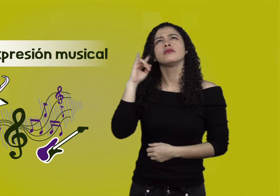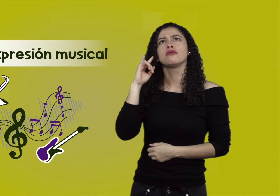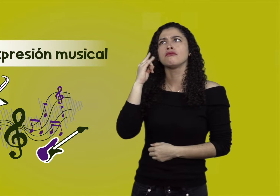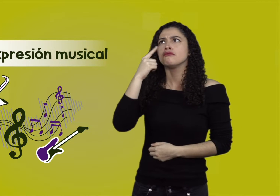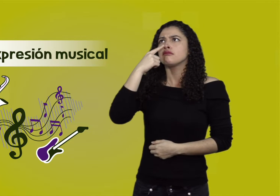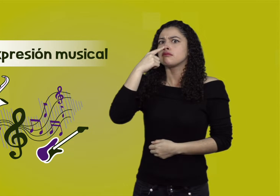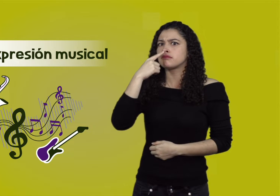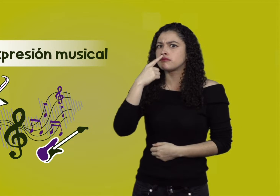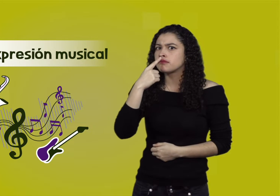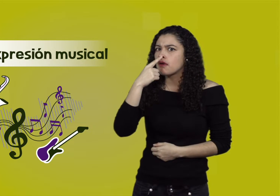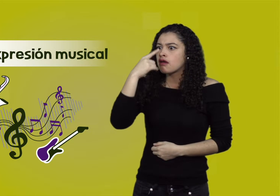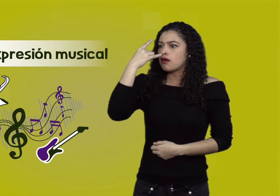la respiración,